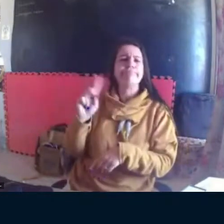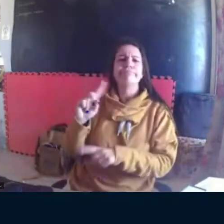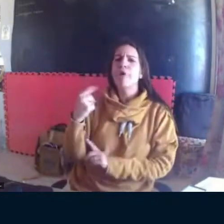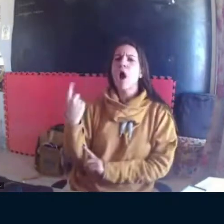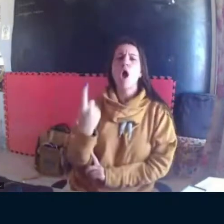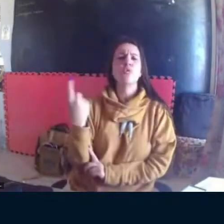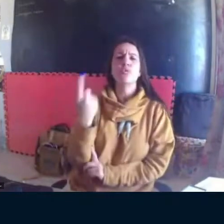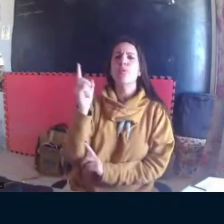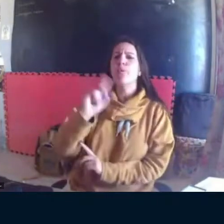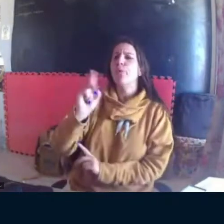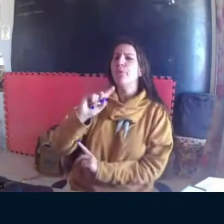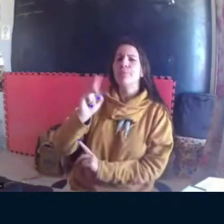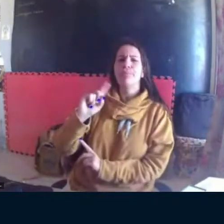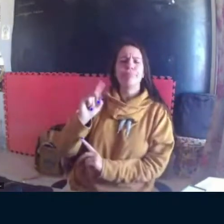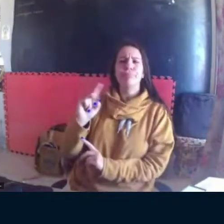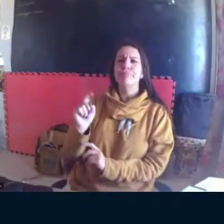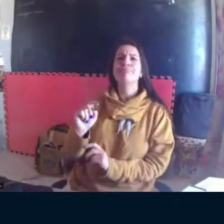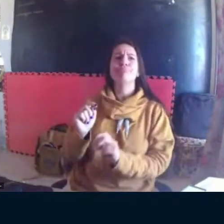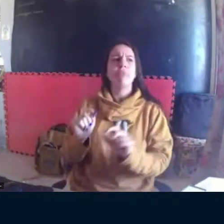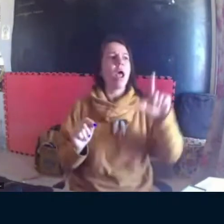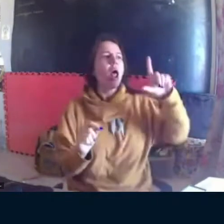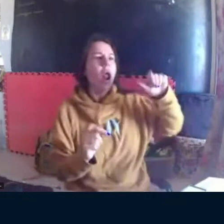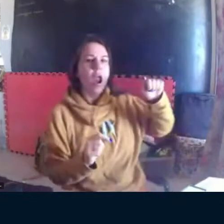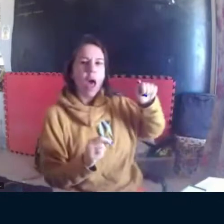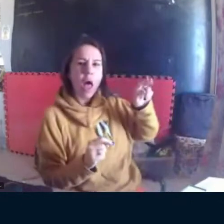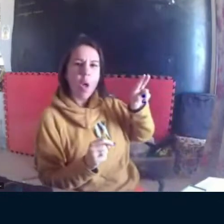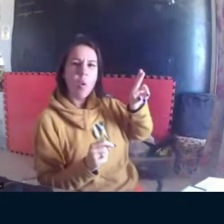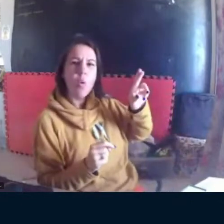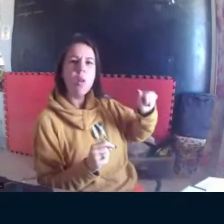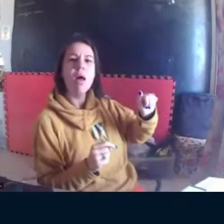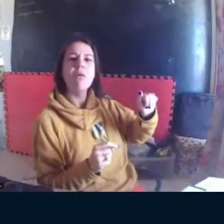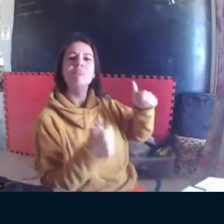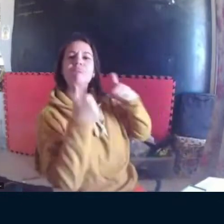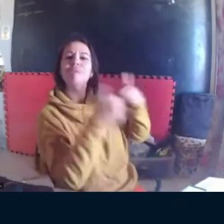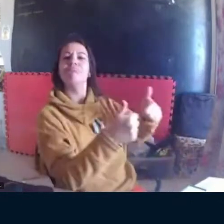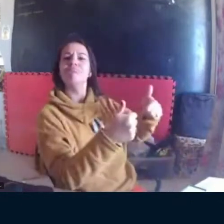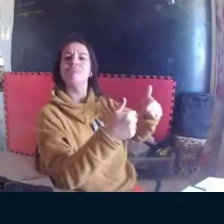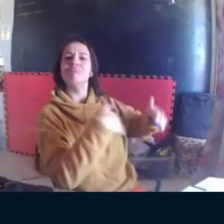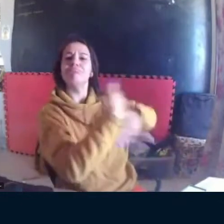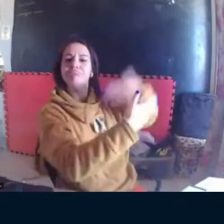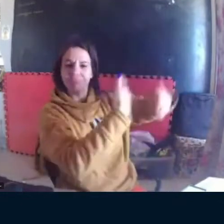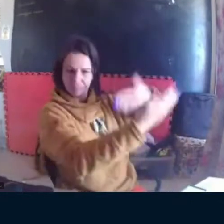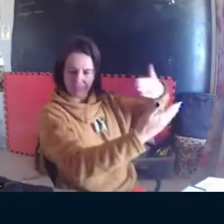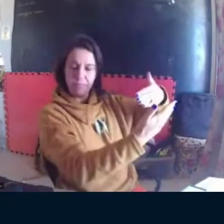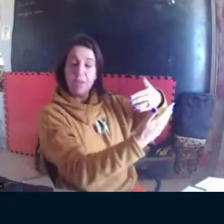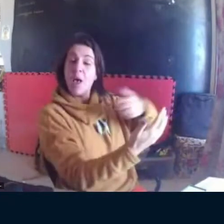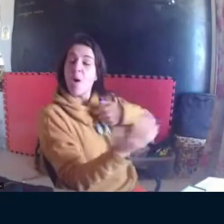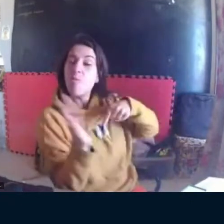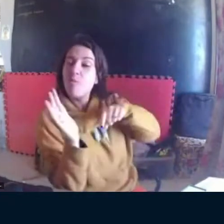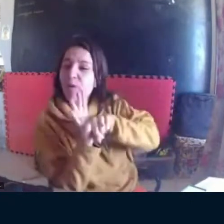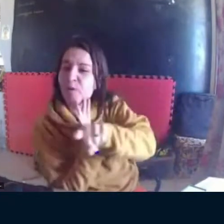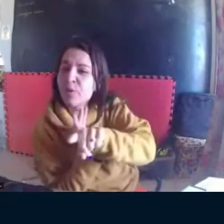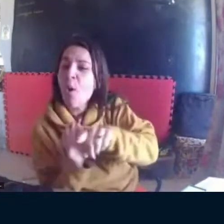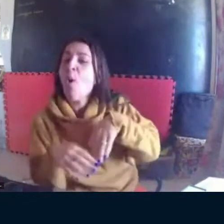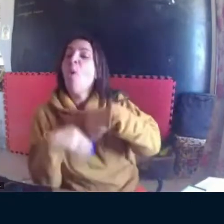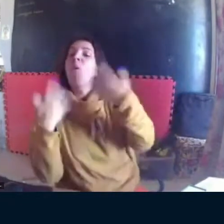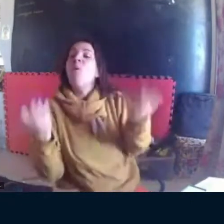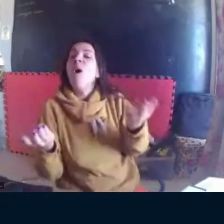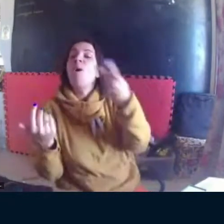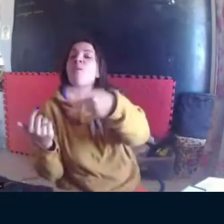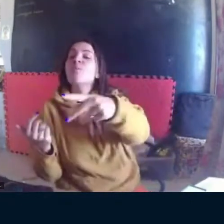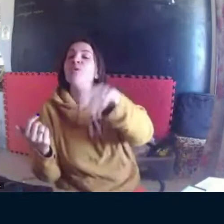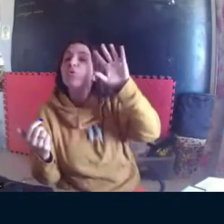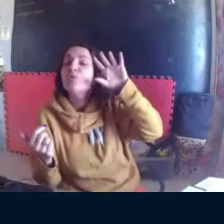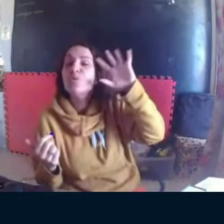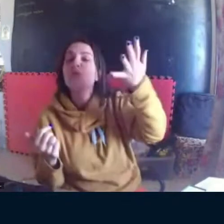É, justamente sobre essa sua reflexão, onde você disse que isso não é comum entre as crianças, Laura, por exemplo, Paula, quer dizer, por exemplo,